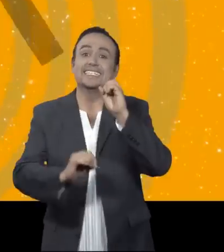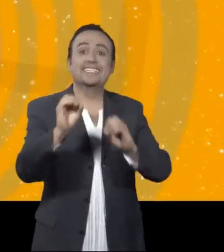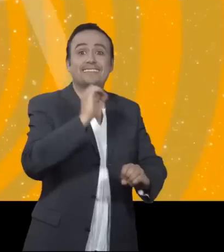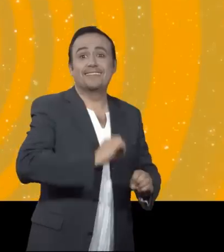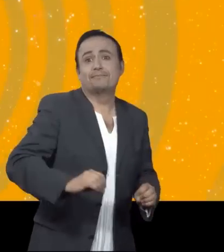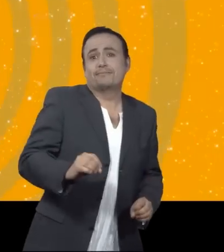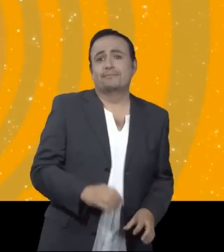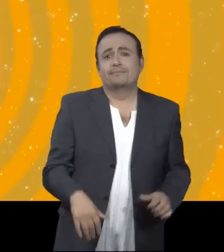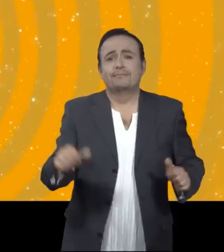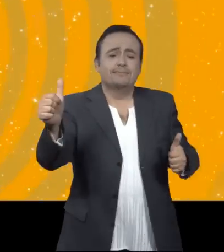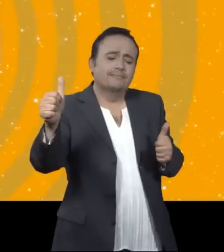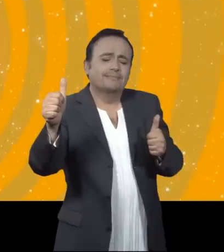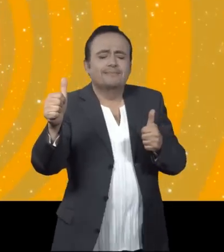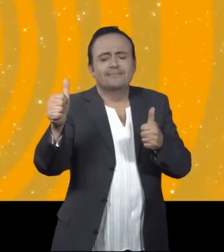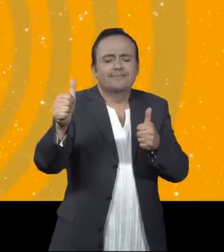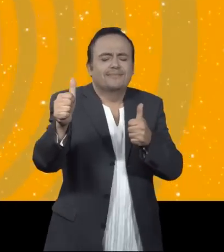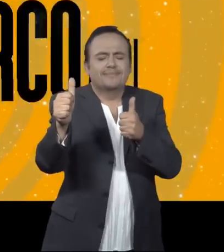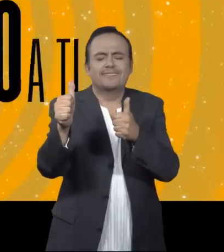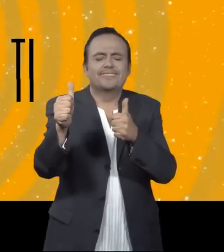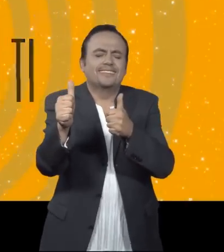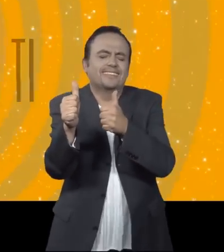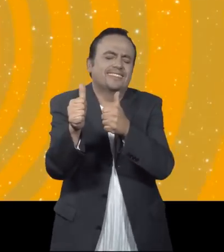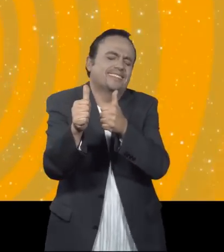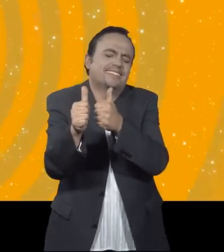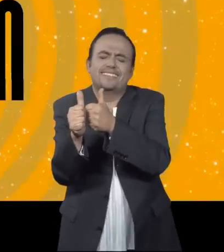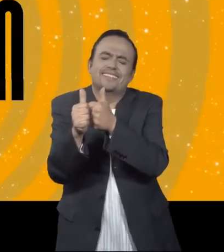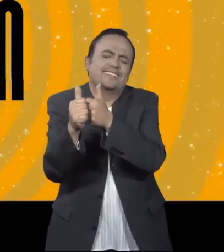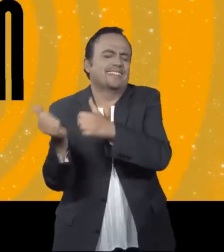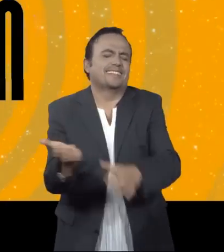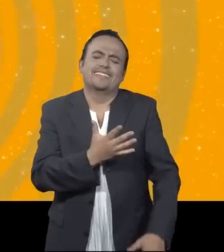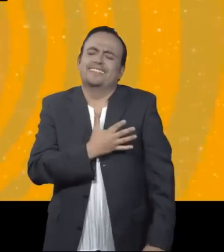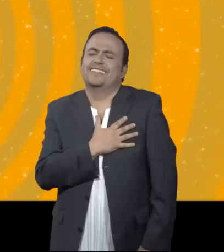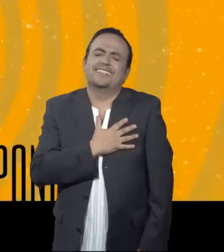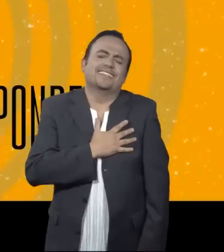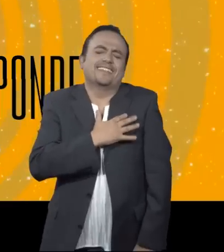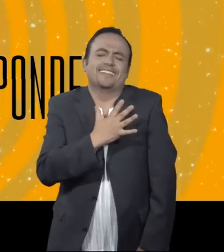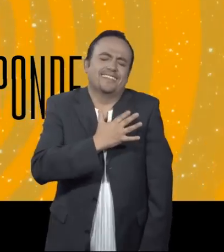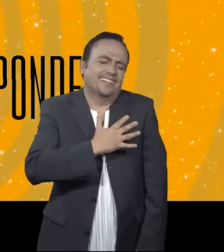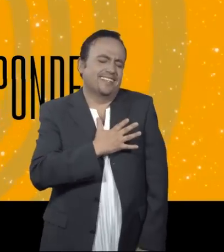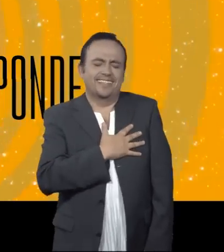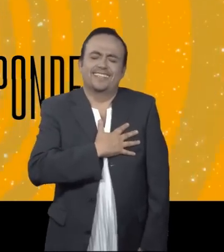con cada paso que yo doy me acerco a y mi corazón me responde